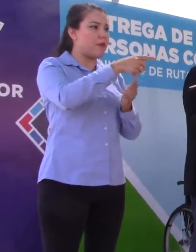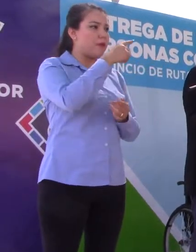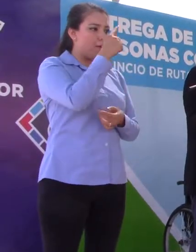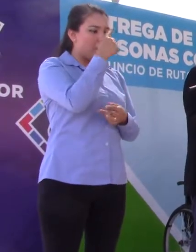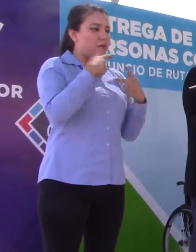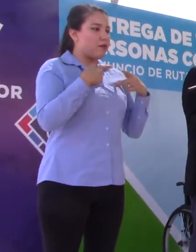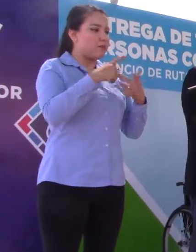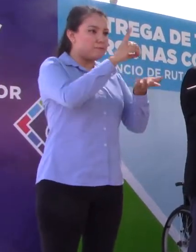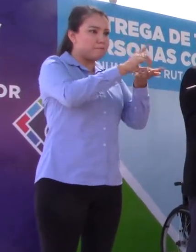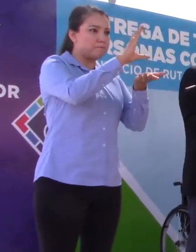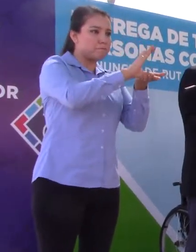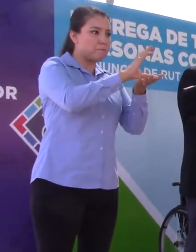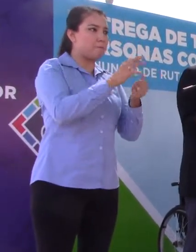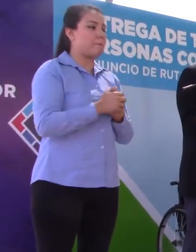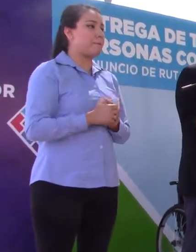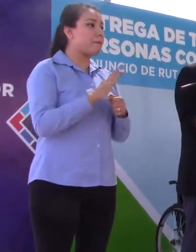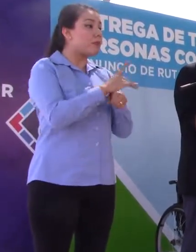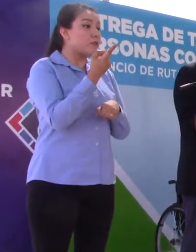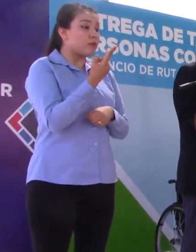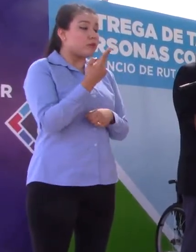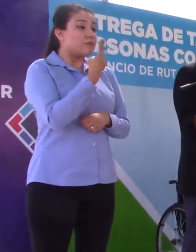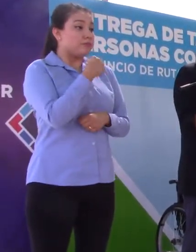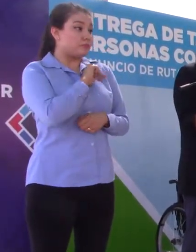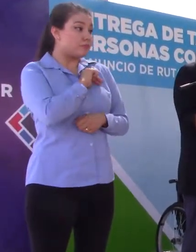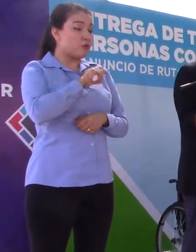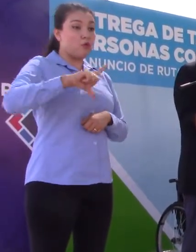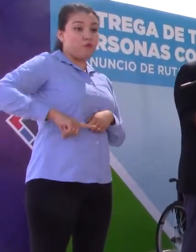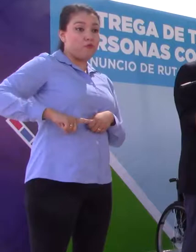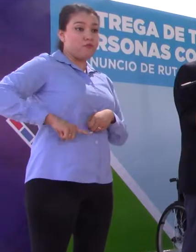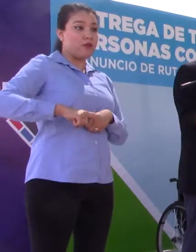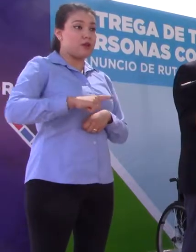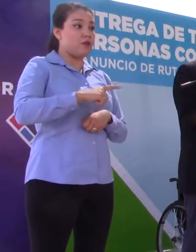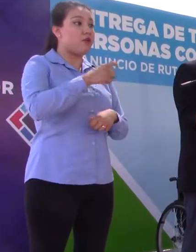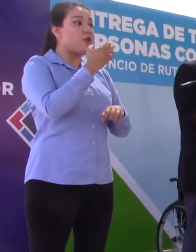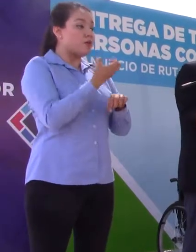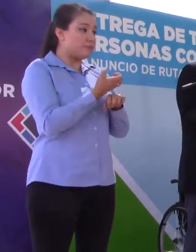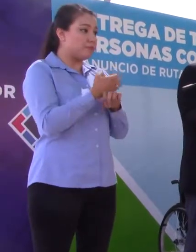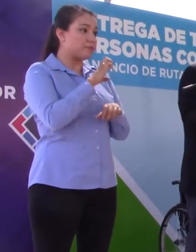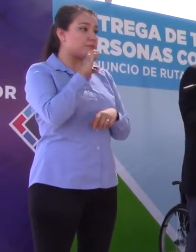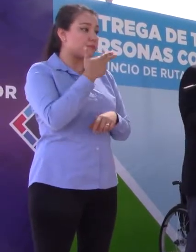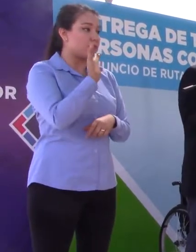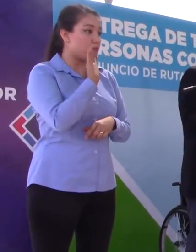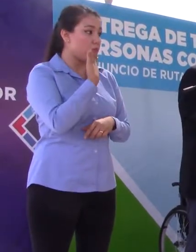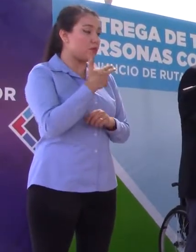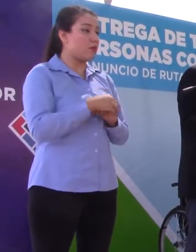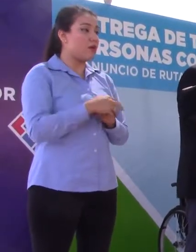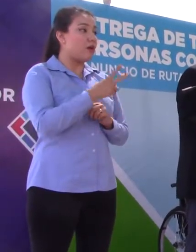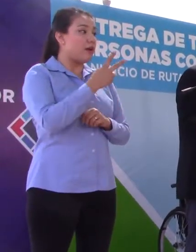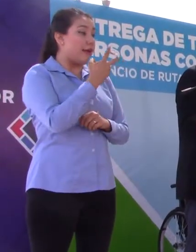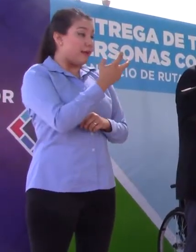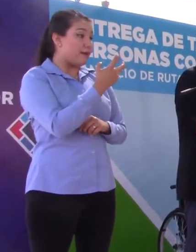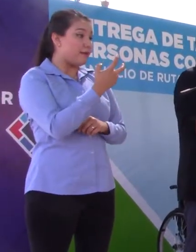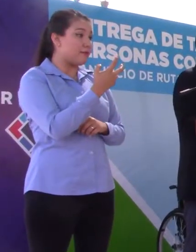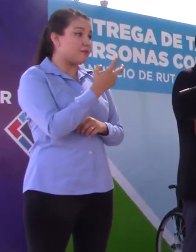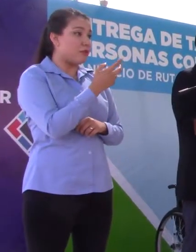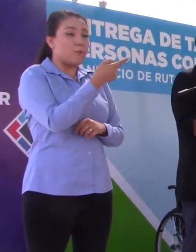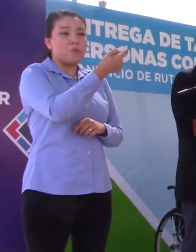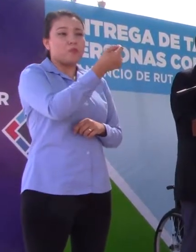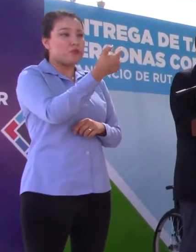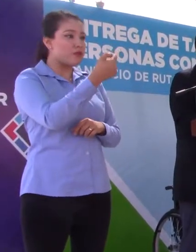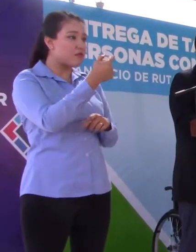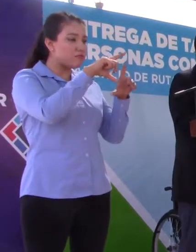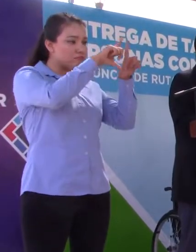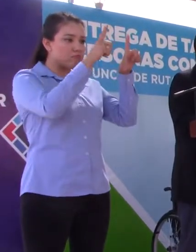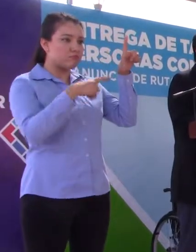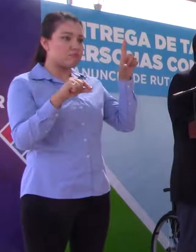discapacidad. Y porque somos, como gobierno del Estado, uno de los muy pocos que a lo largo de mucho